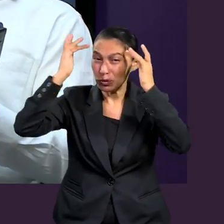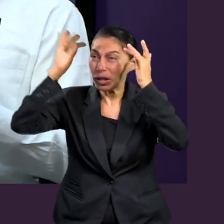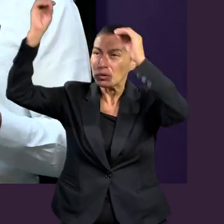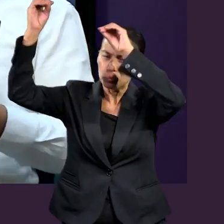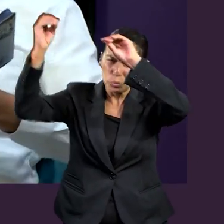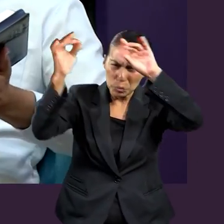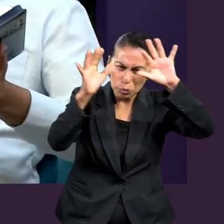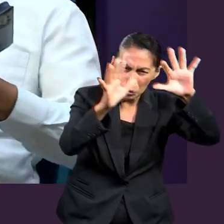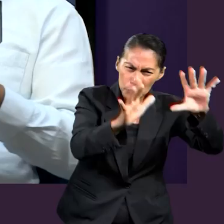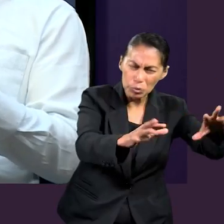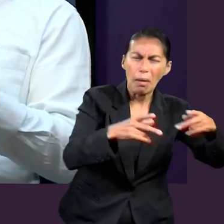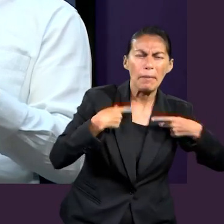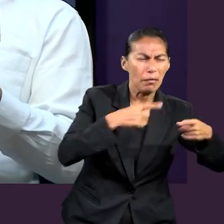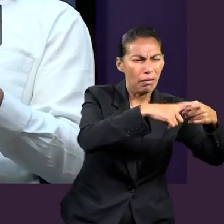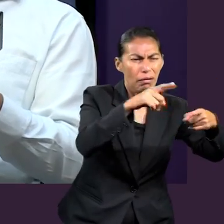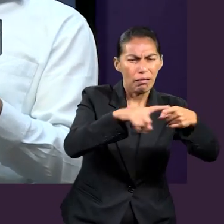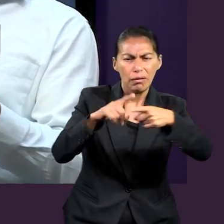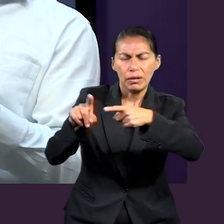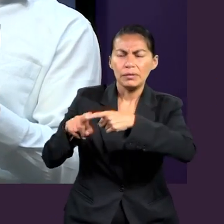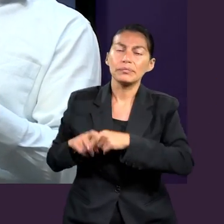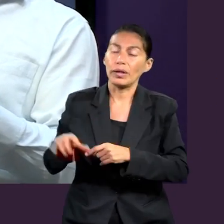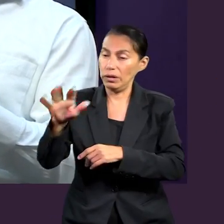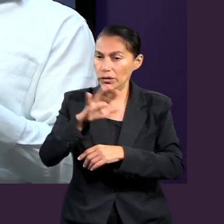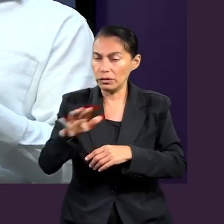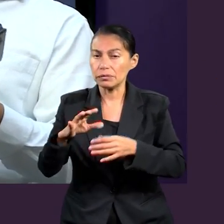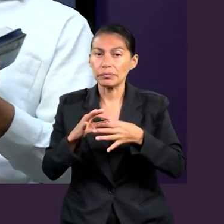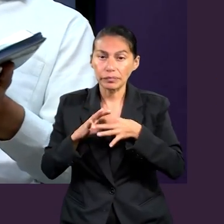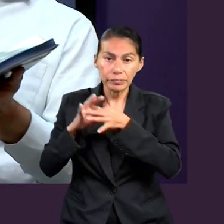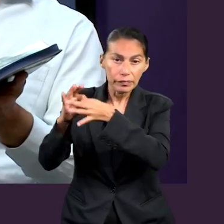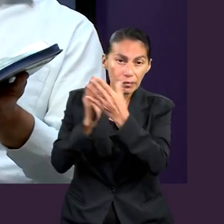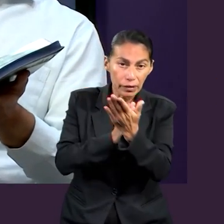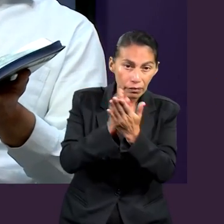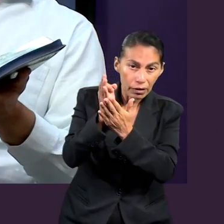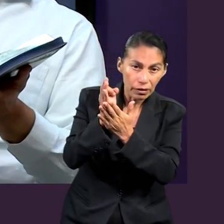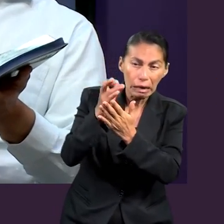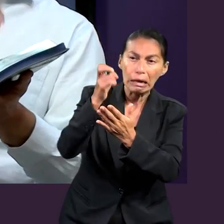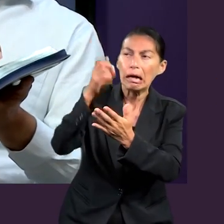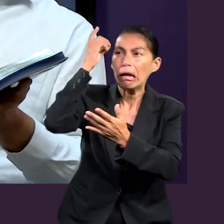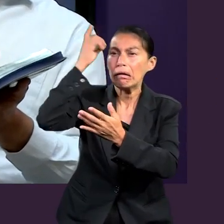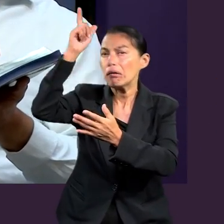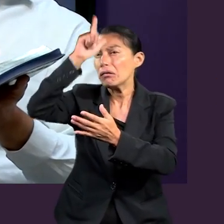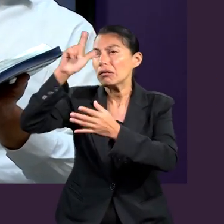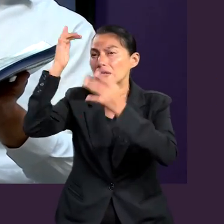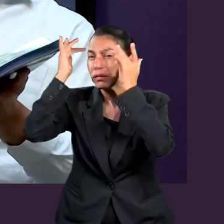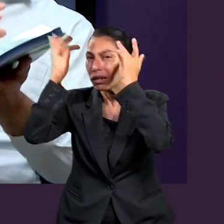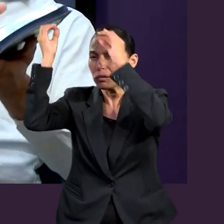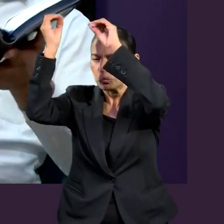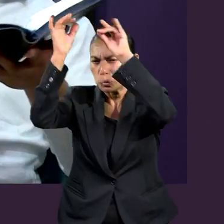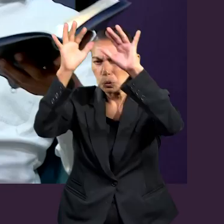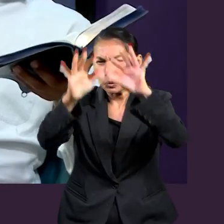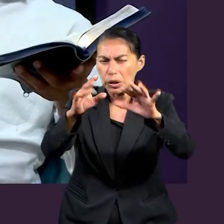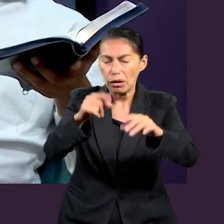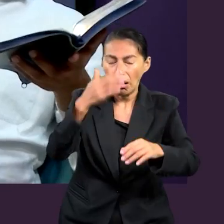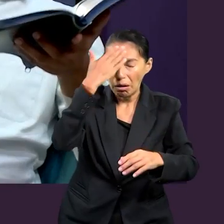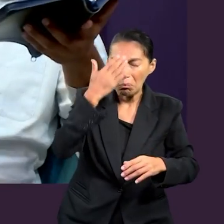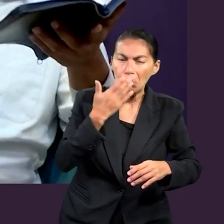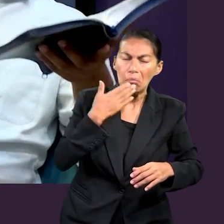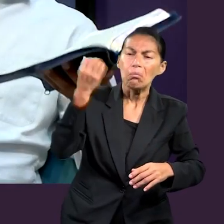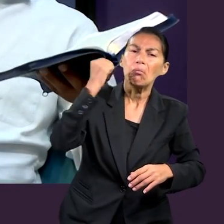también aporta al tema de la unidad. Cristo realizó un ministerio aquí en la tierra durante cierto tiempo y cuando termina,